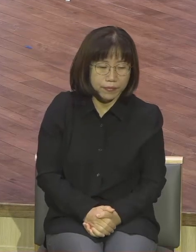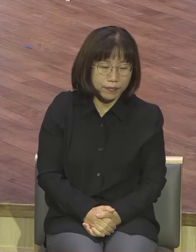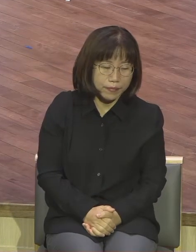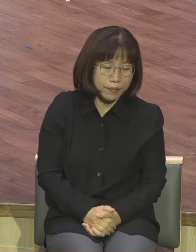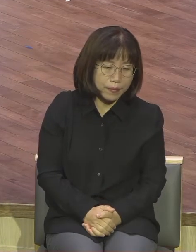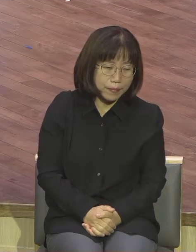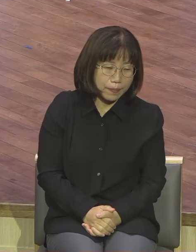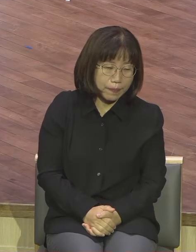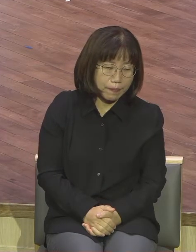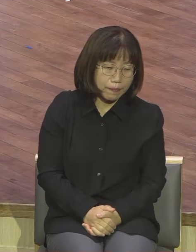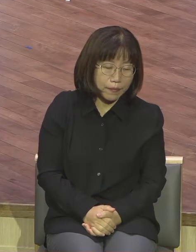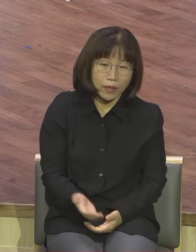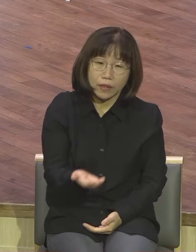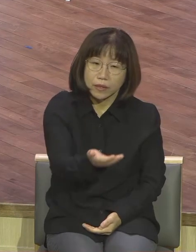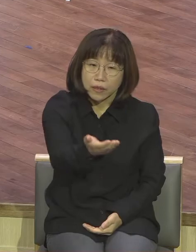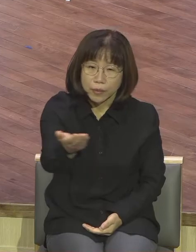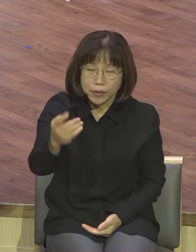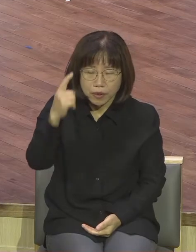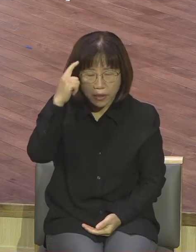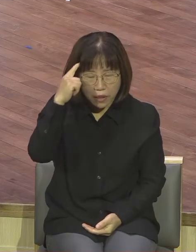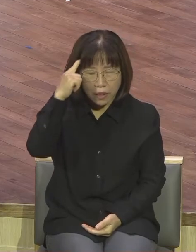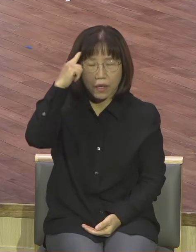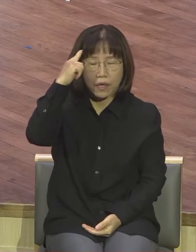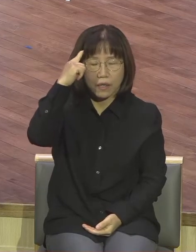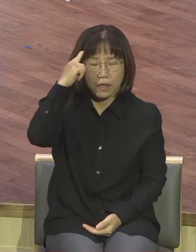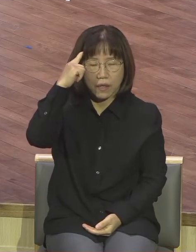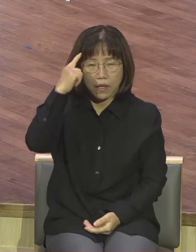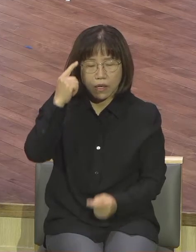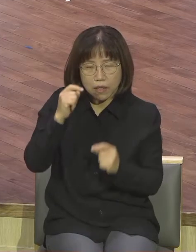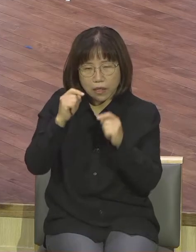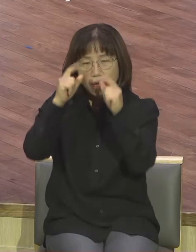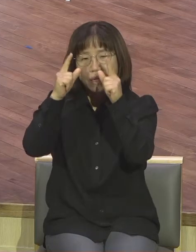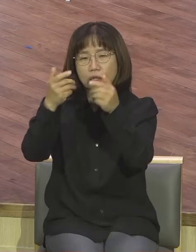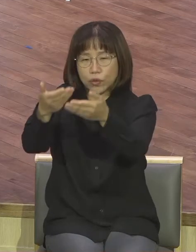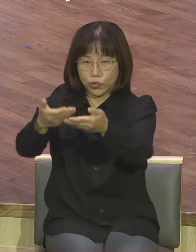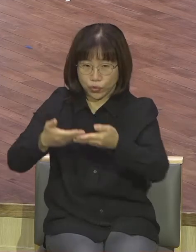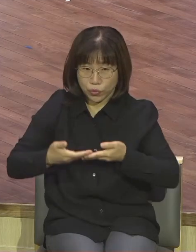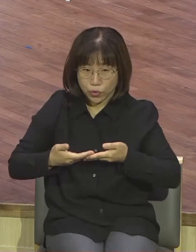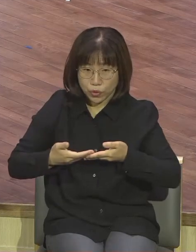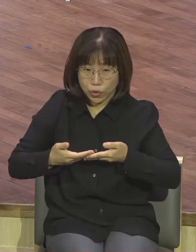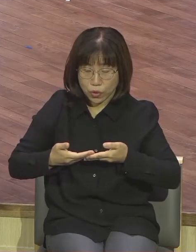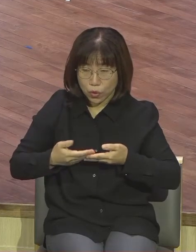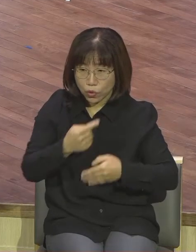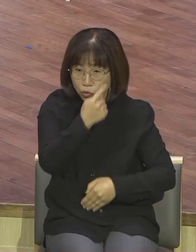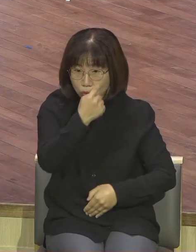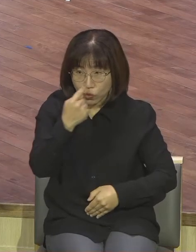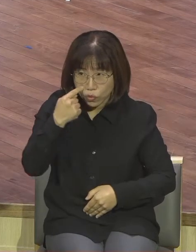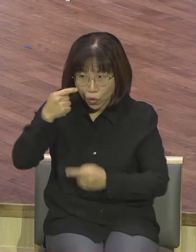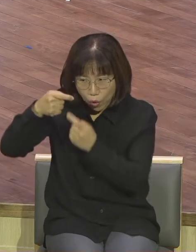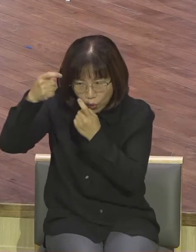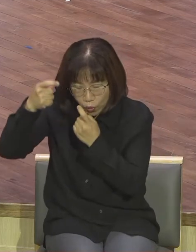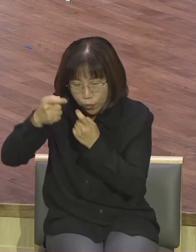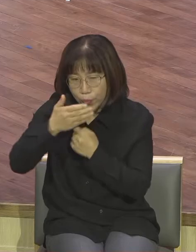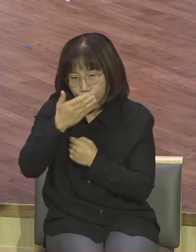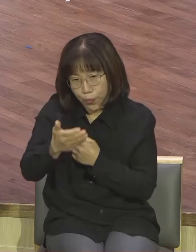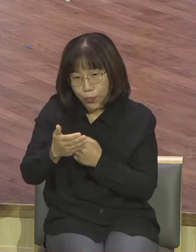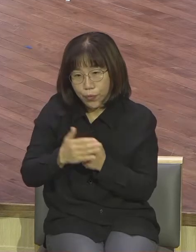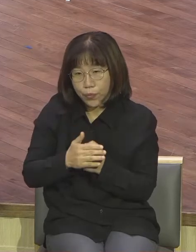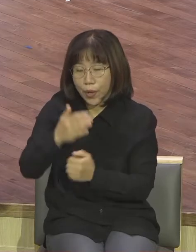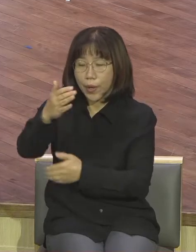생각나게 하시리라 깨닫게 하시리라 보게 하시리라 하나님 얼마나 세밀한지